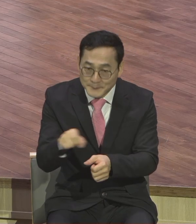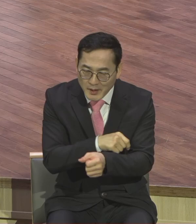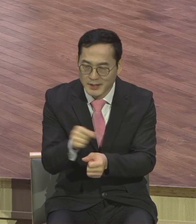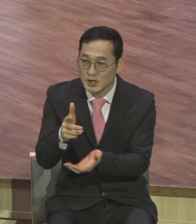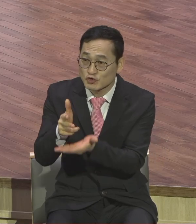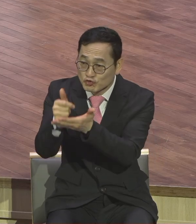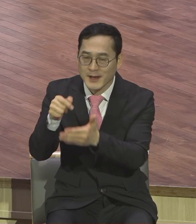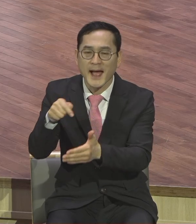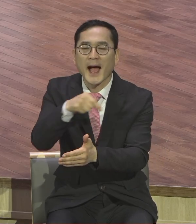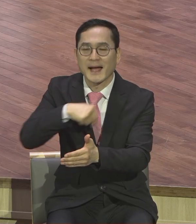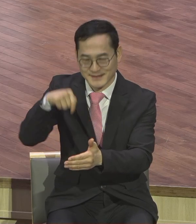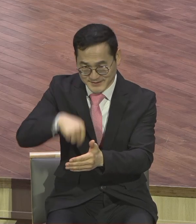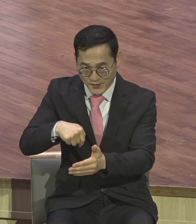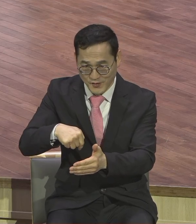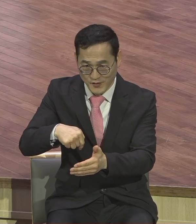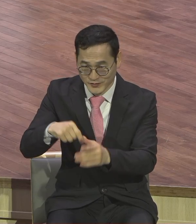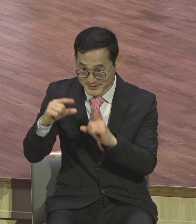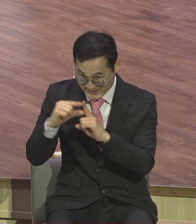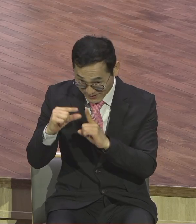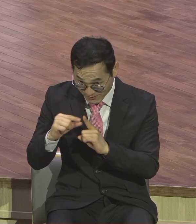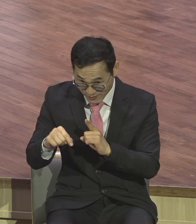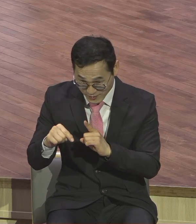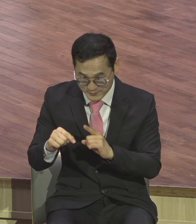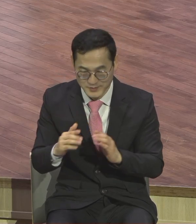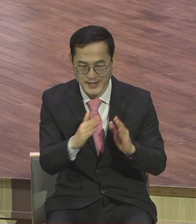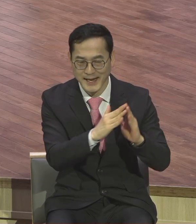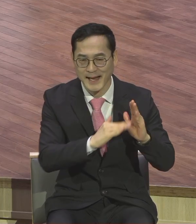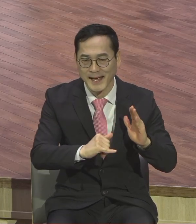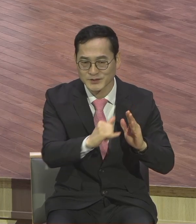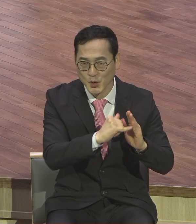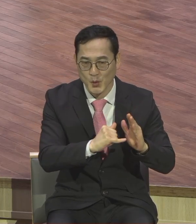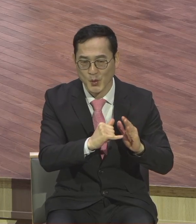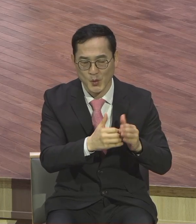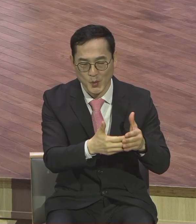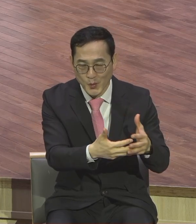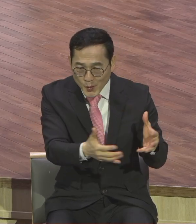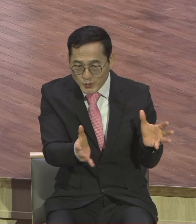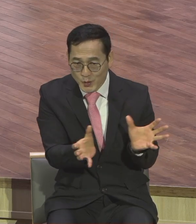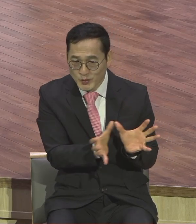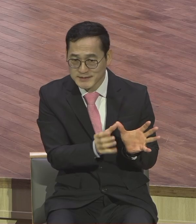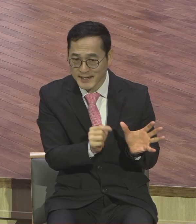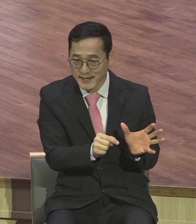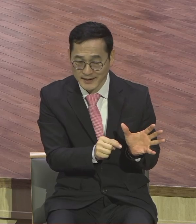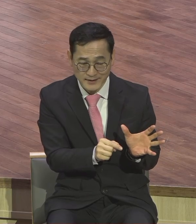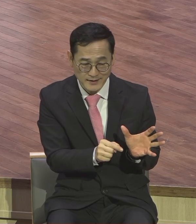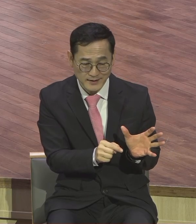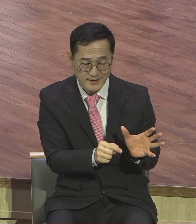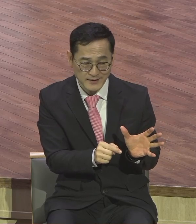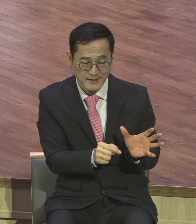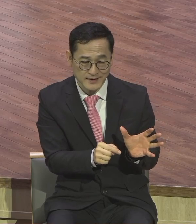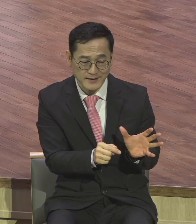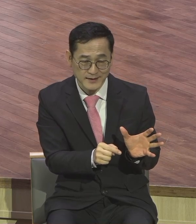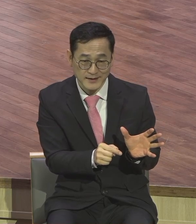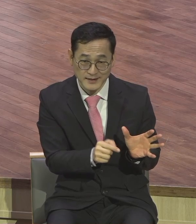이 말씀은요 우리에게 가족 공동체 전체가 우리 전체가 주안의